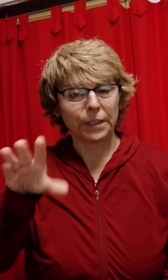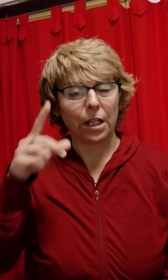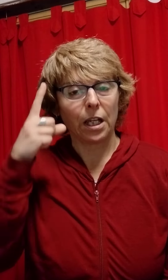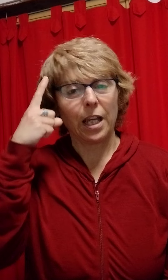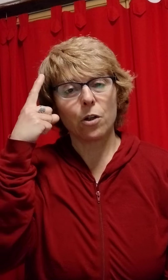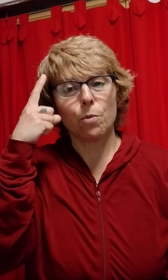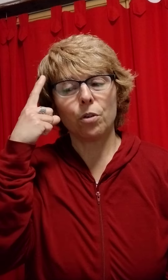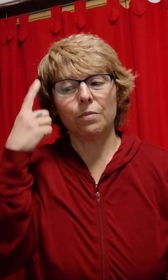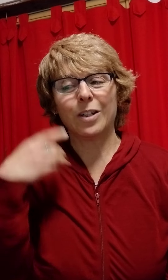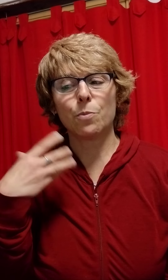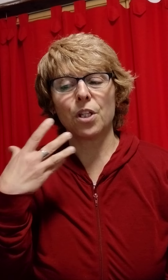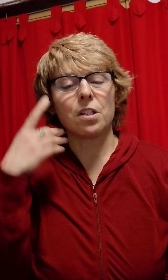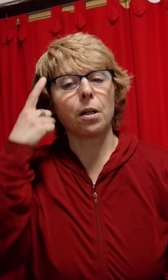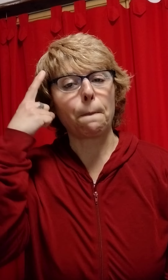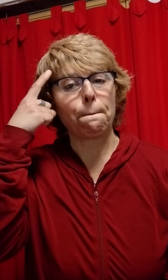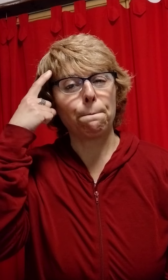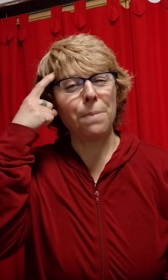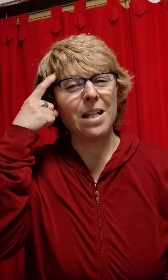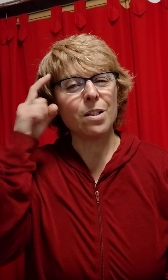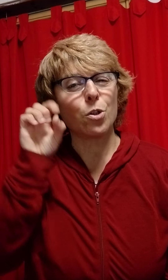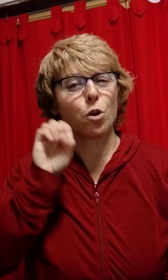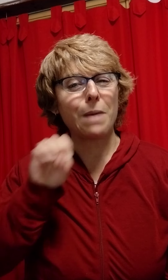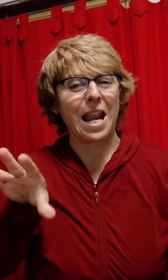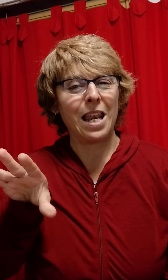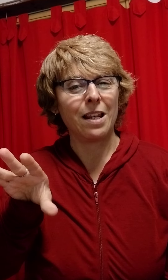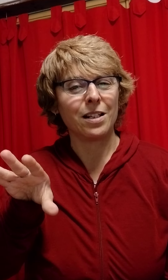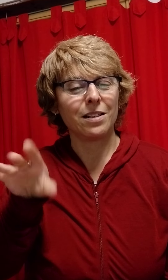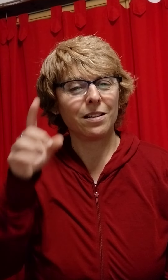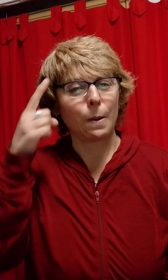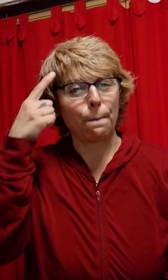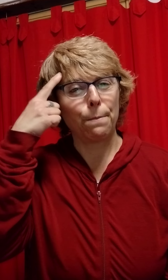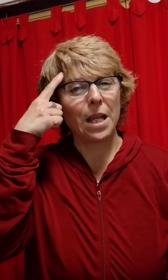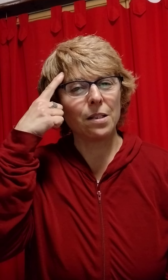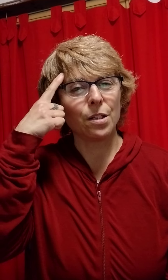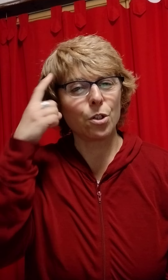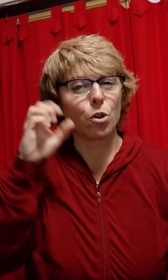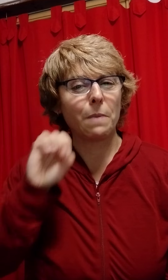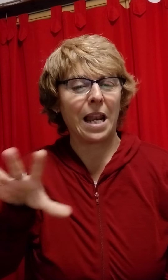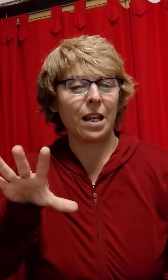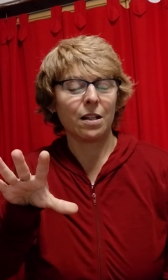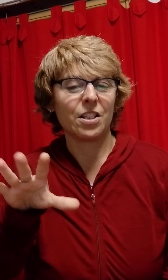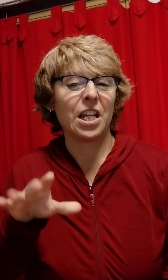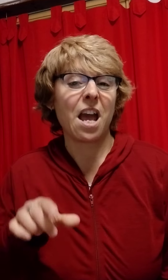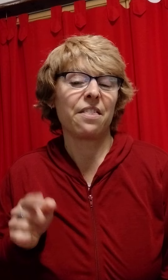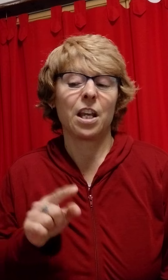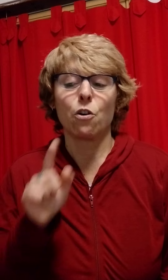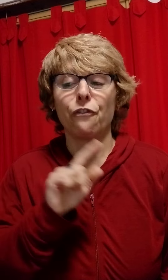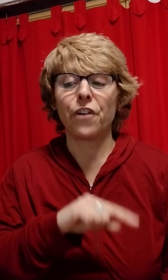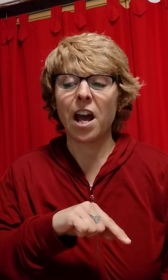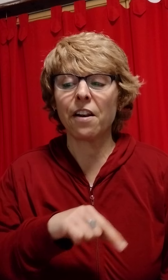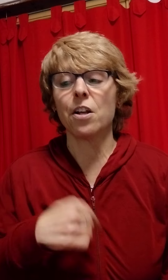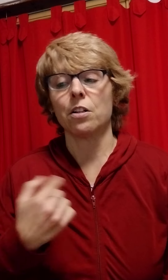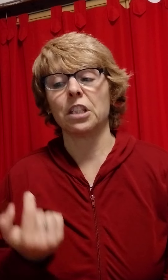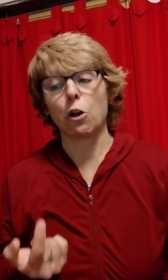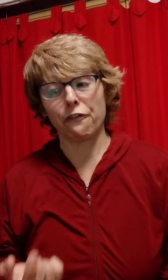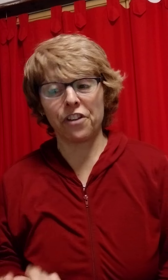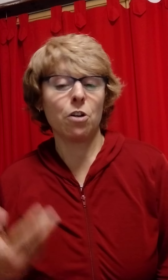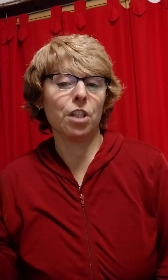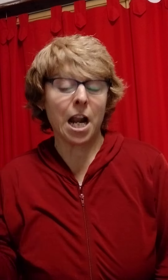Es como decir, pienso mal. Pienso mal. Sería desconfiar. Desconfío de